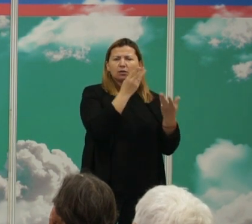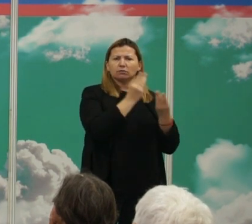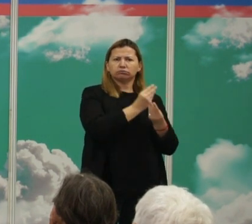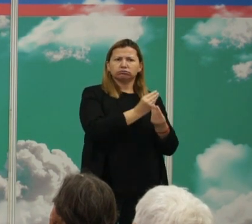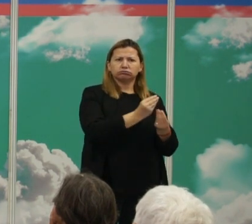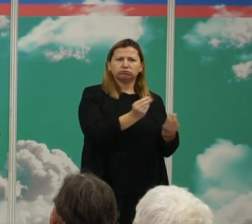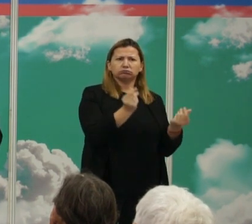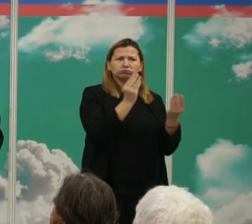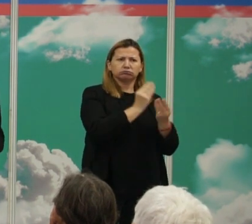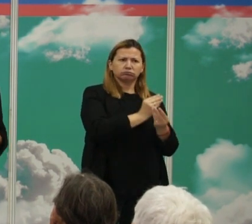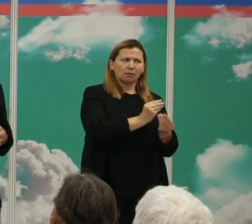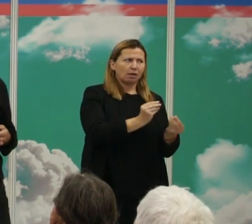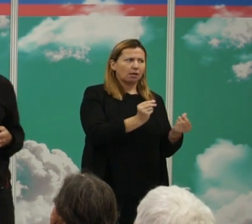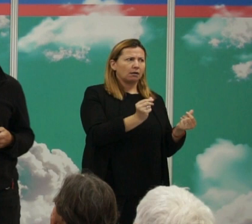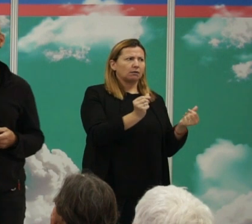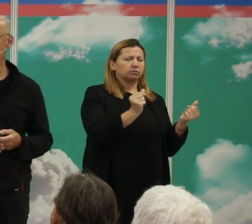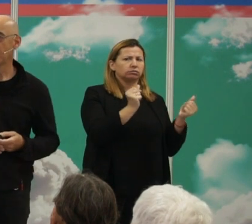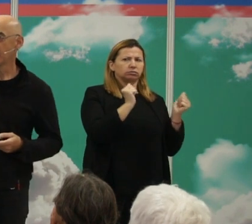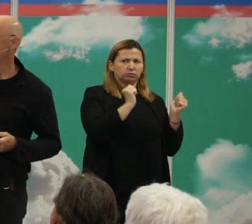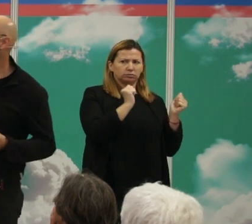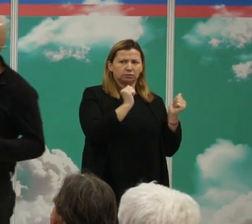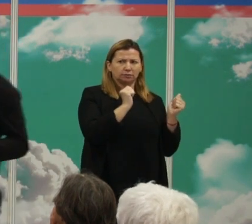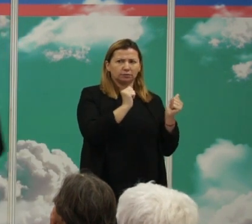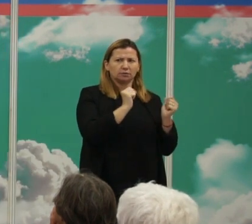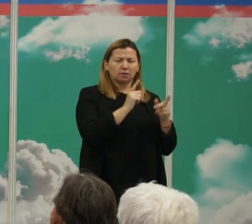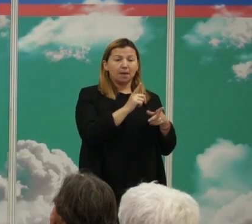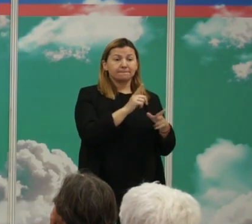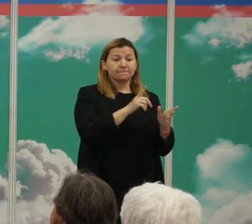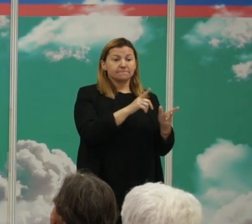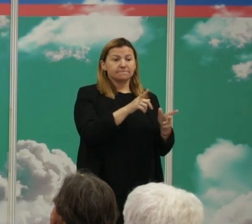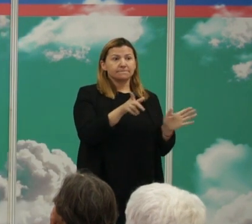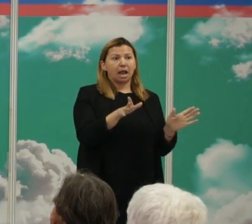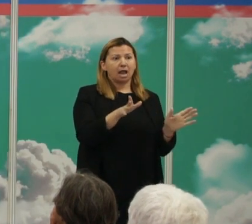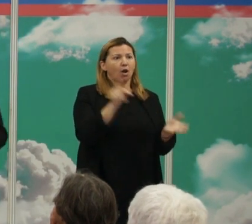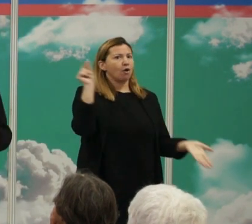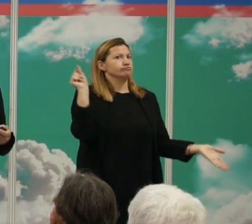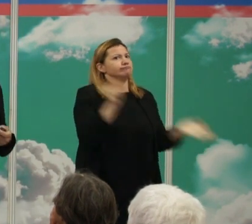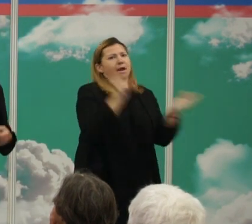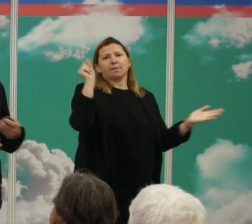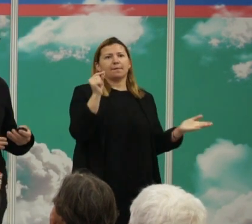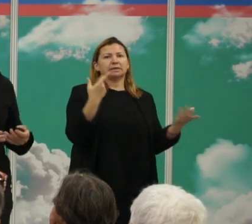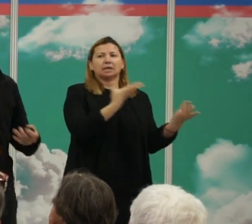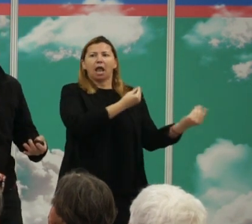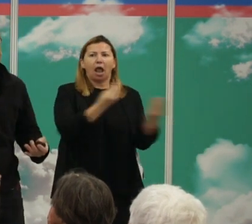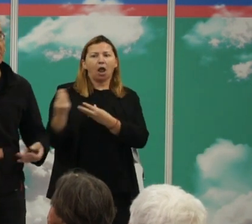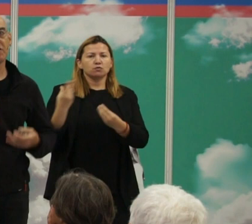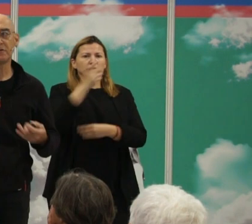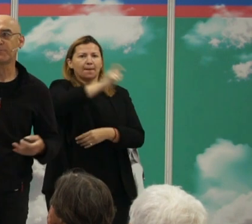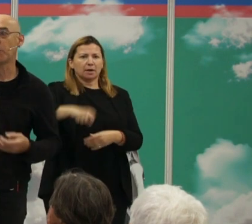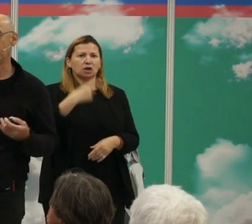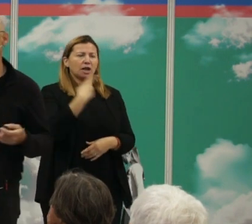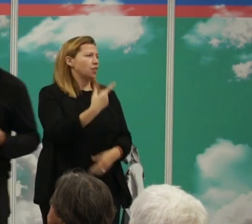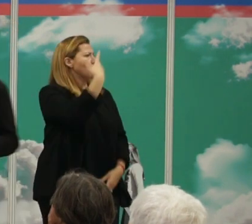largo de la historia reciente de nuestra especie. Rápidamente han salido muchas voces contrarias a esta